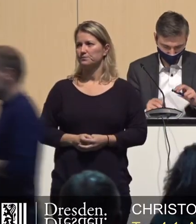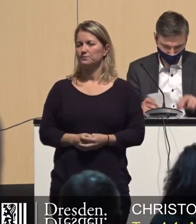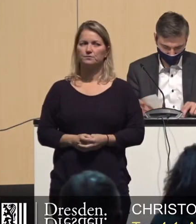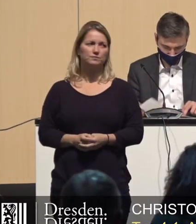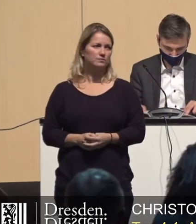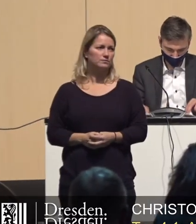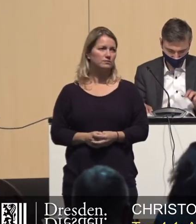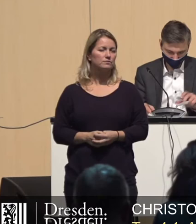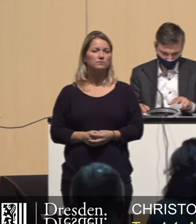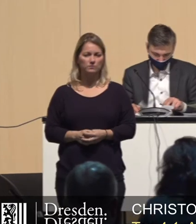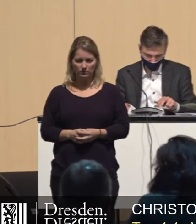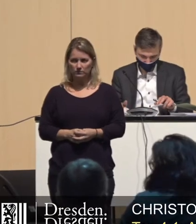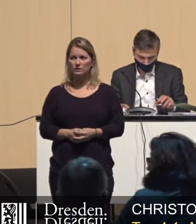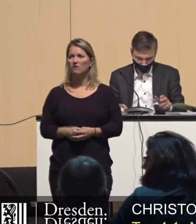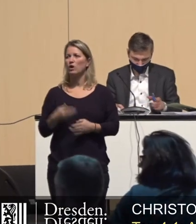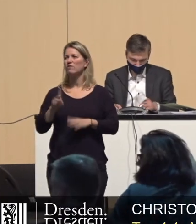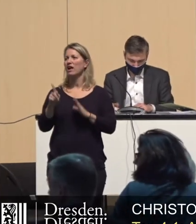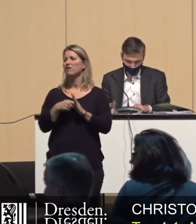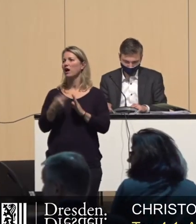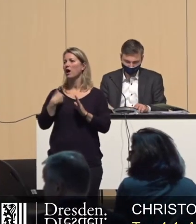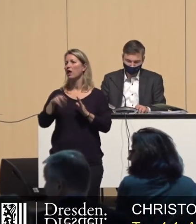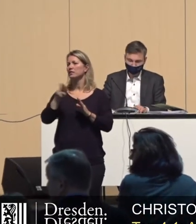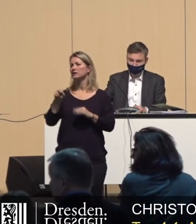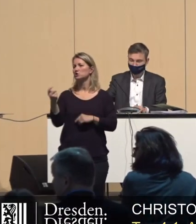Als nächstes für die Freien Wähler Herr Litschek.